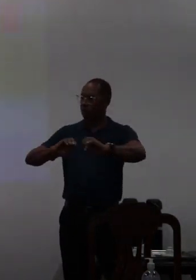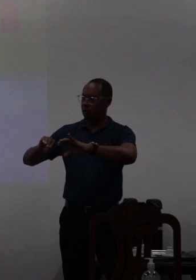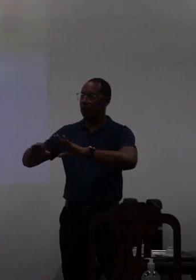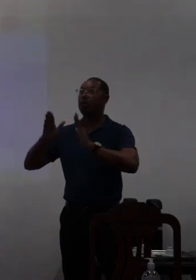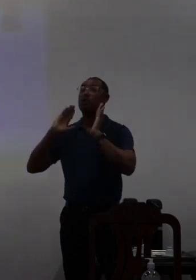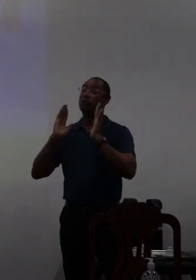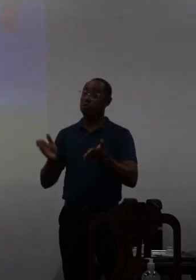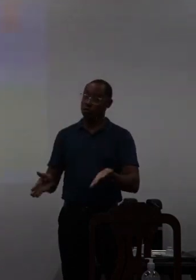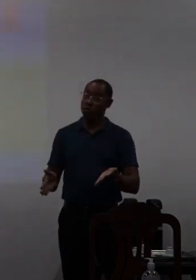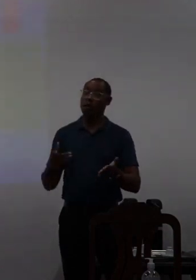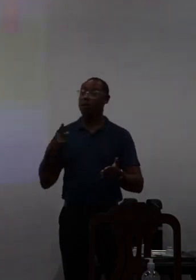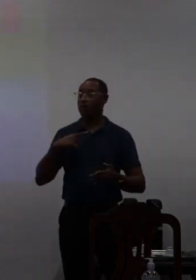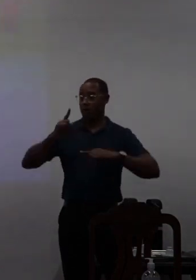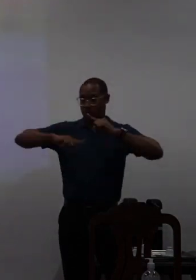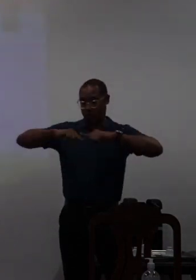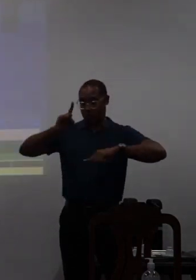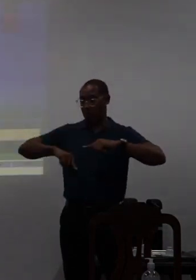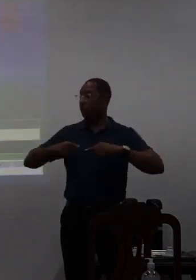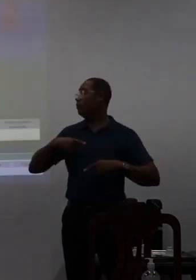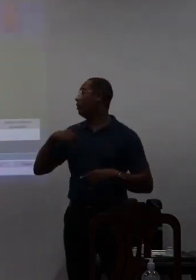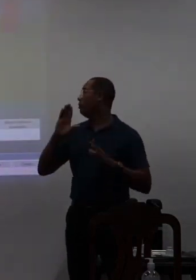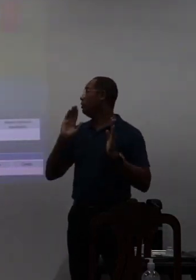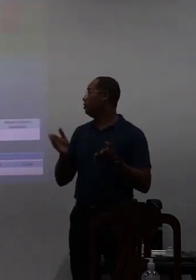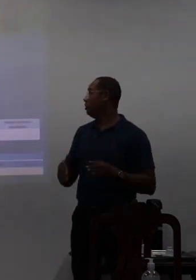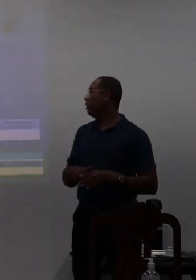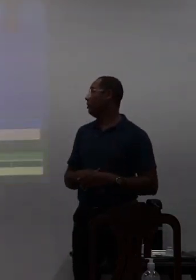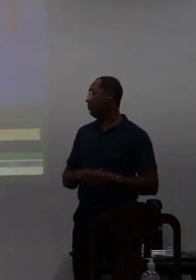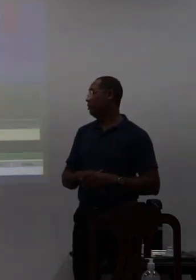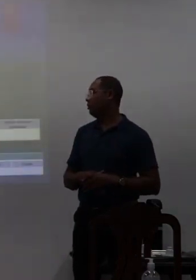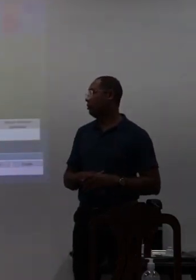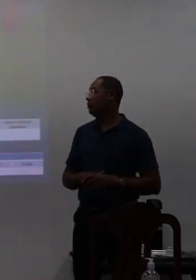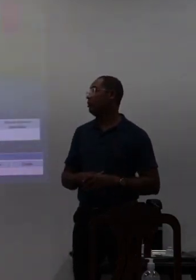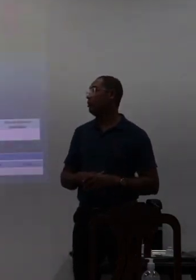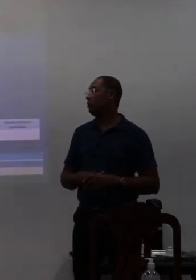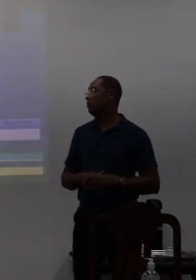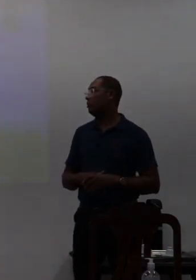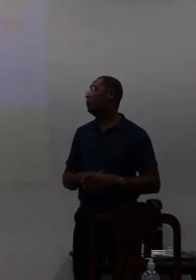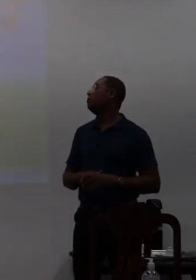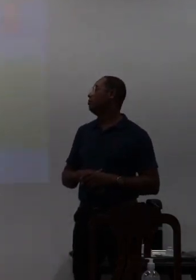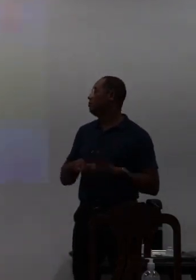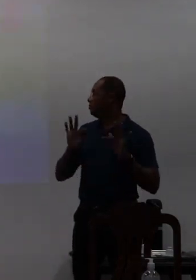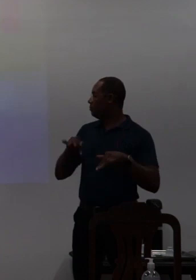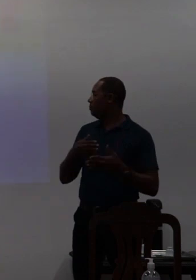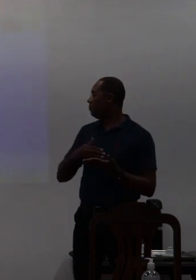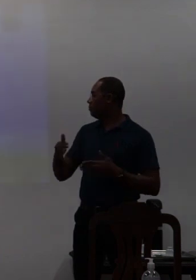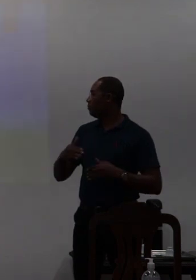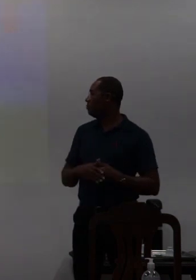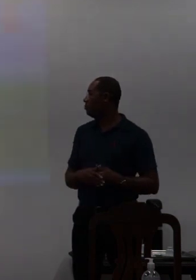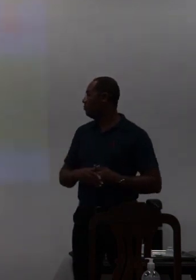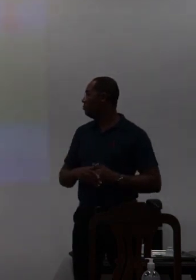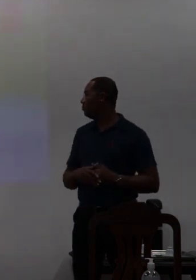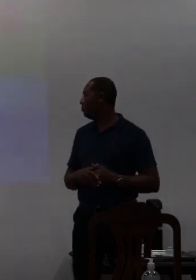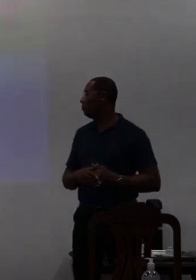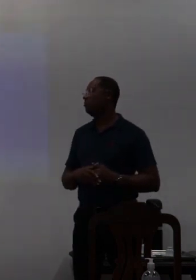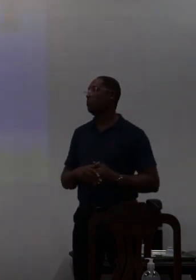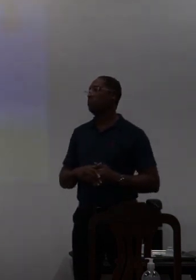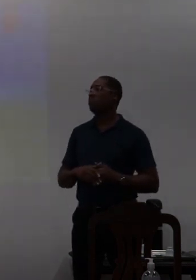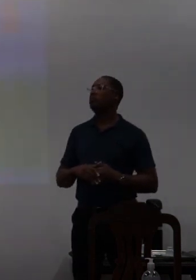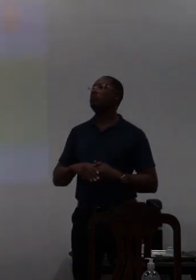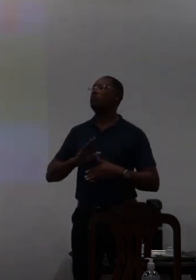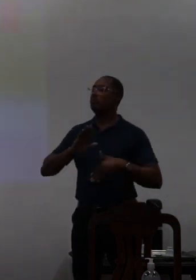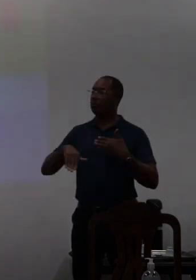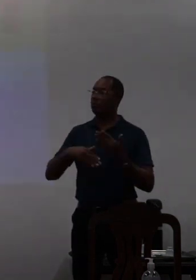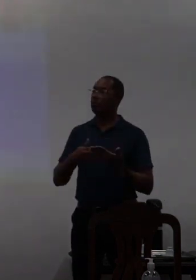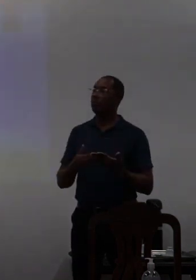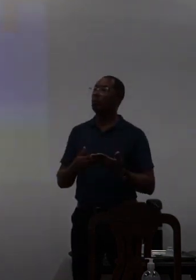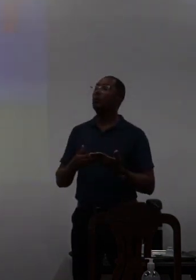lá as perramentas anteriores né a parte de iniciativas a parte final vamos começar a discussão do centro de ensino